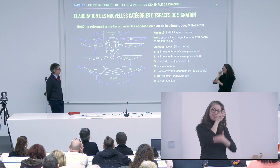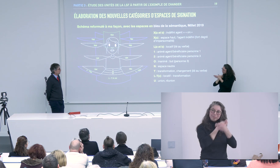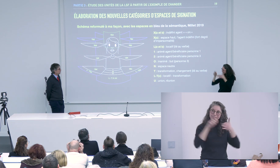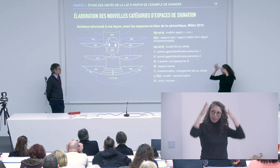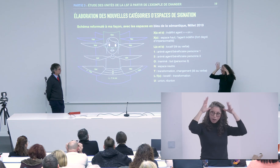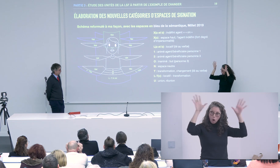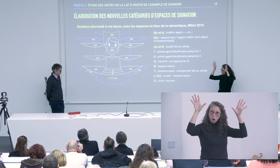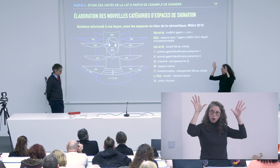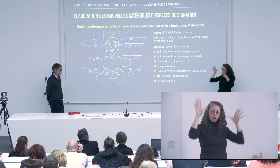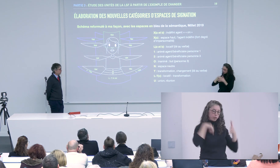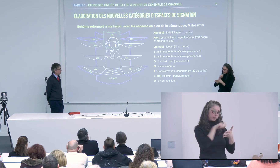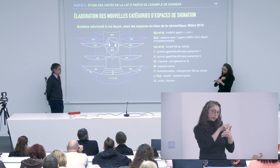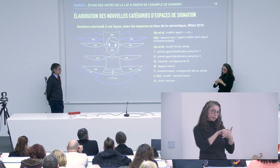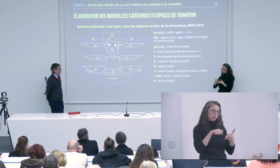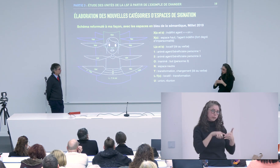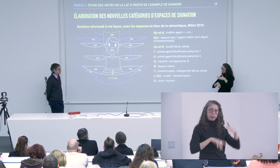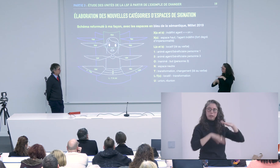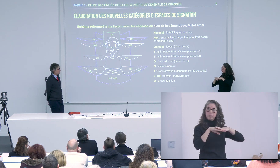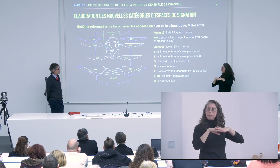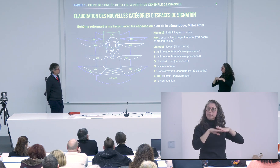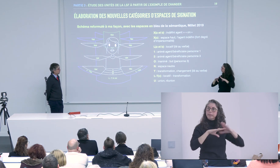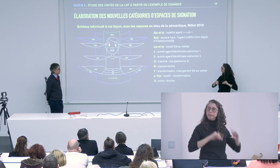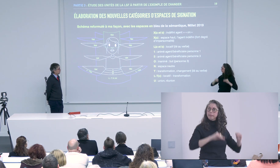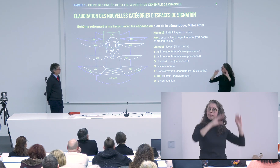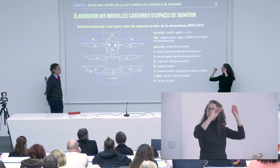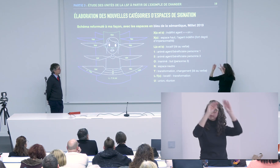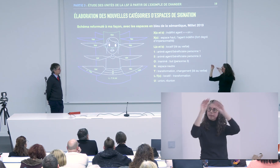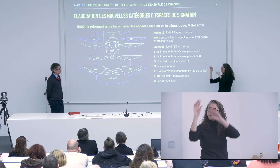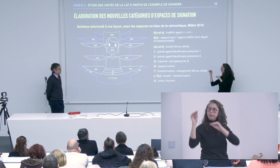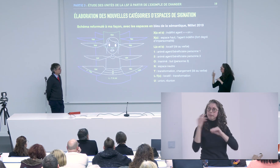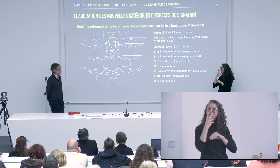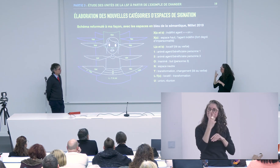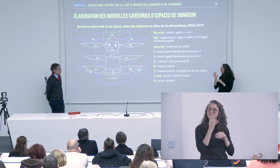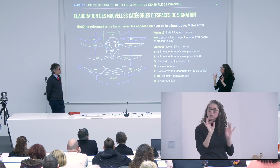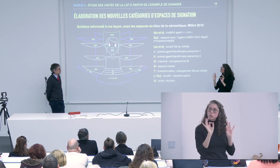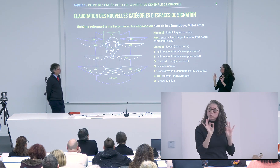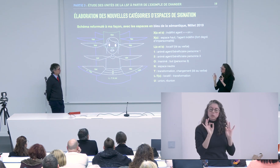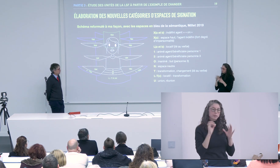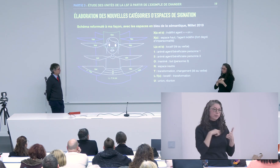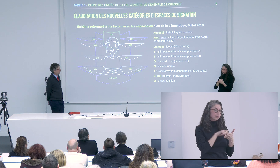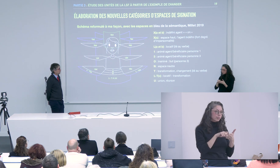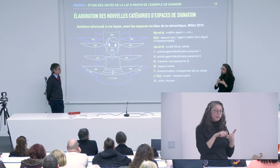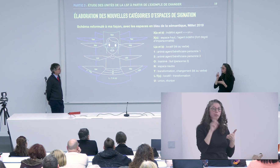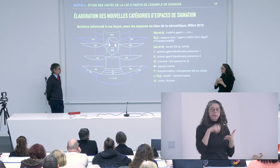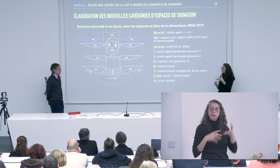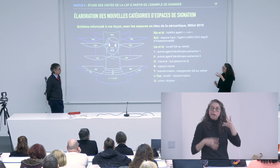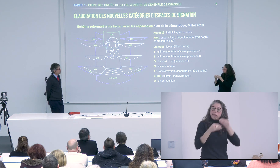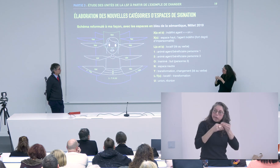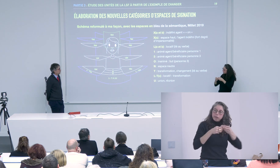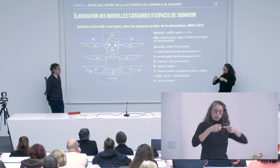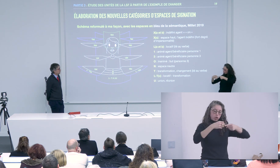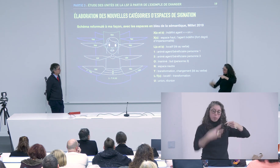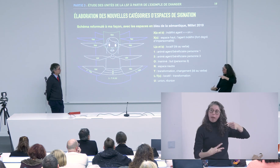ma deuxième année de master j'annotais sous-élan et j'étais limité au niveau de la notation des différents